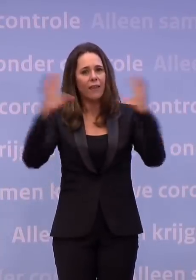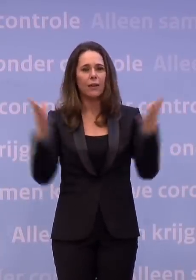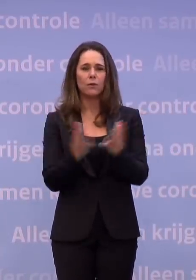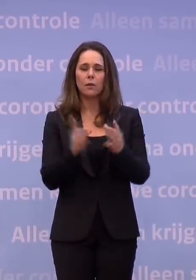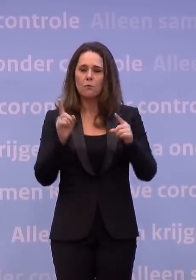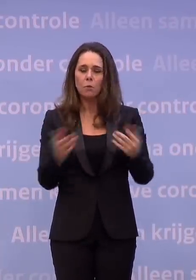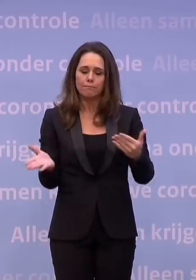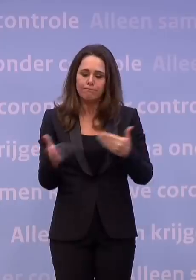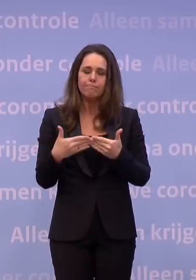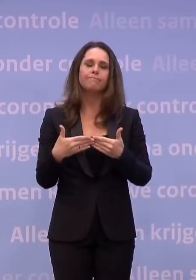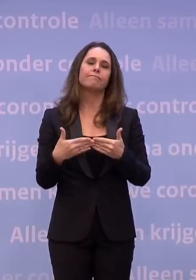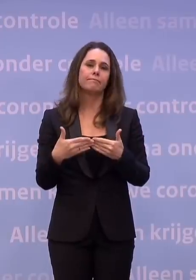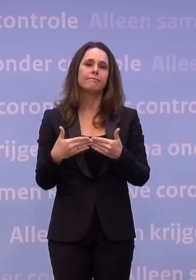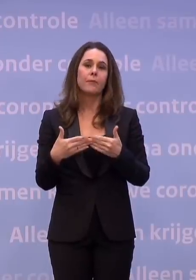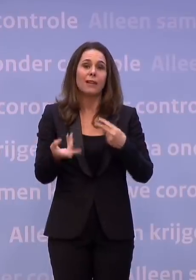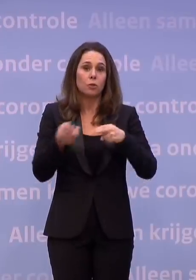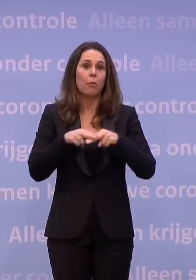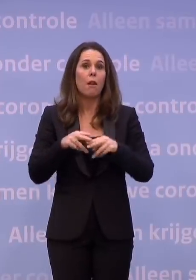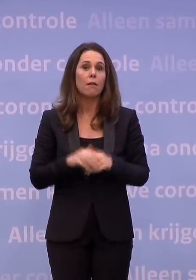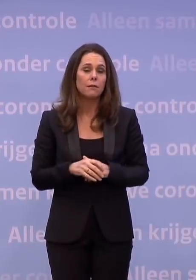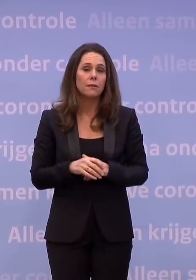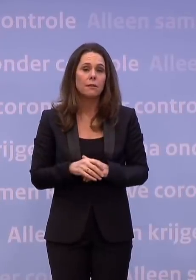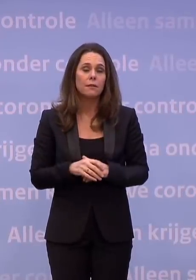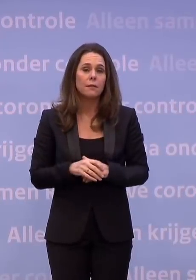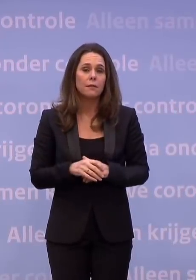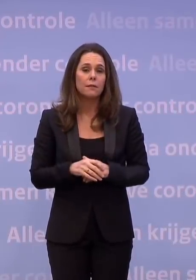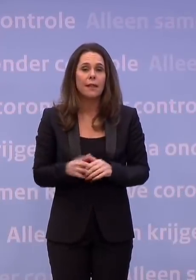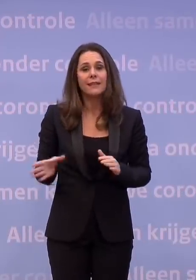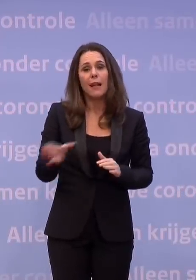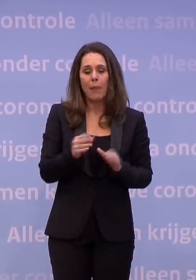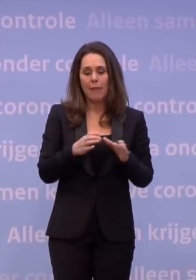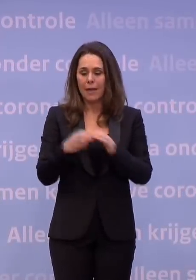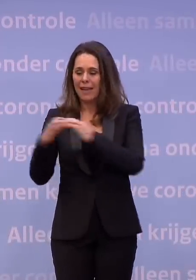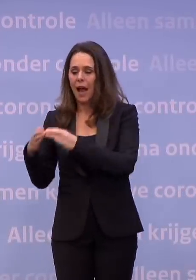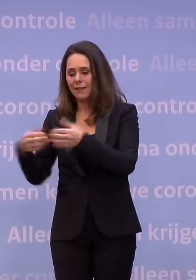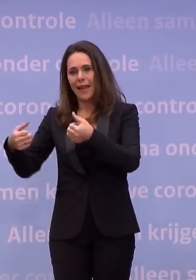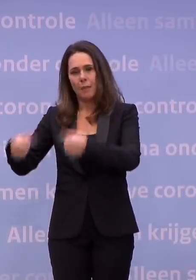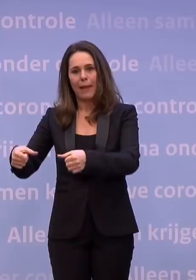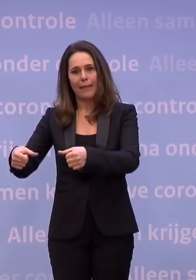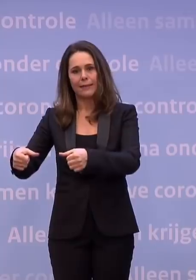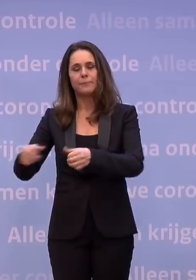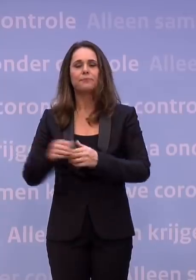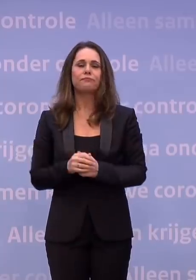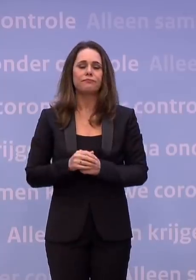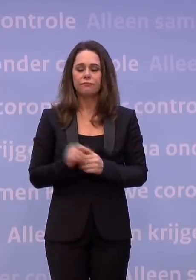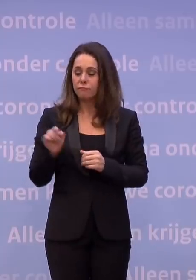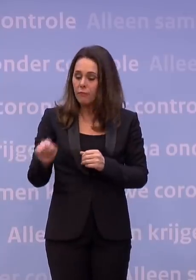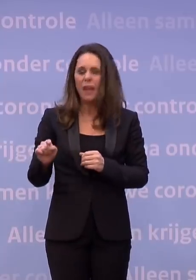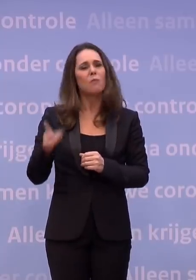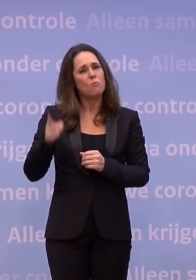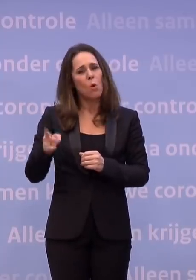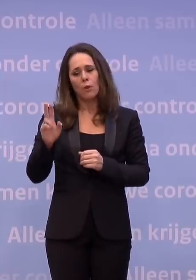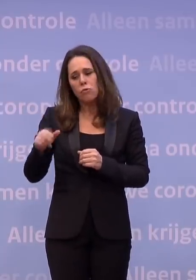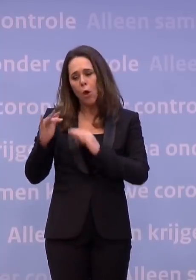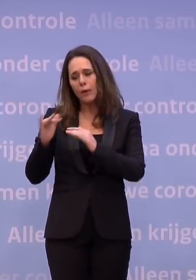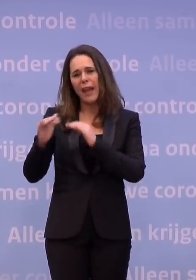dubbelslot moeten doen. Dat is één ding. Wat we daarnaast natuurlijk zeggen, is die quarantaineplicht. En tot de tijd dat die quarantaineplicht geregeld is,